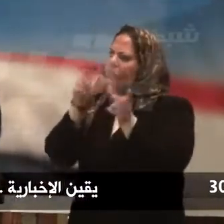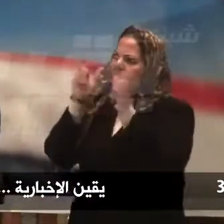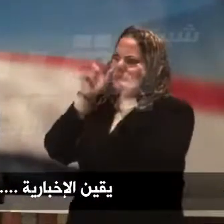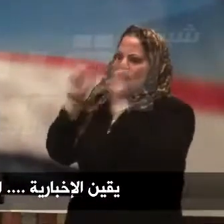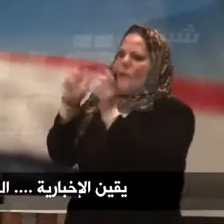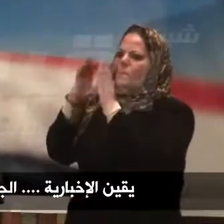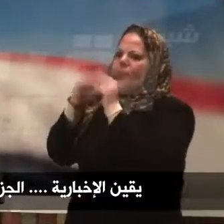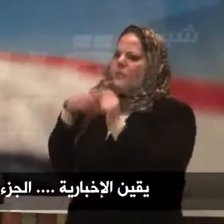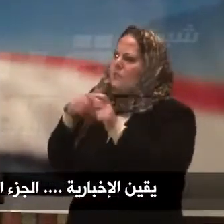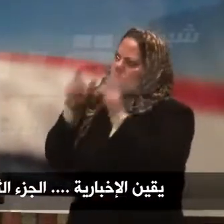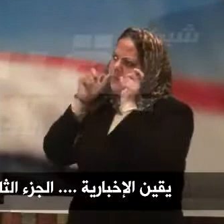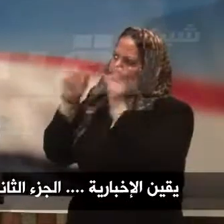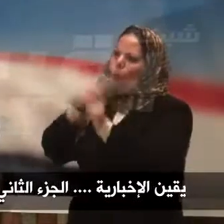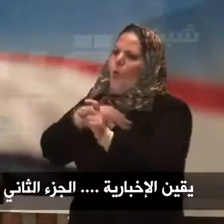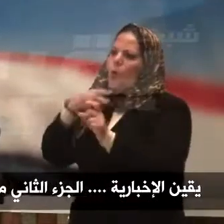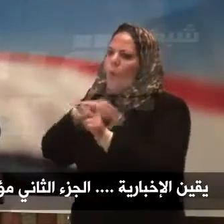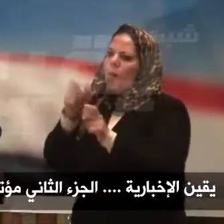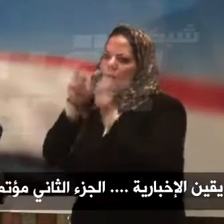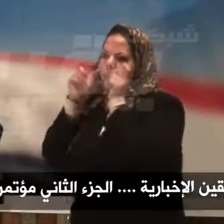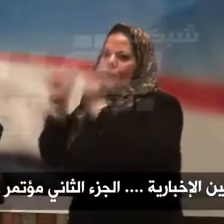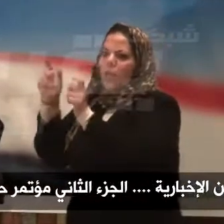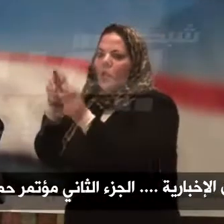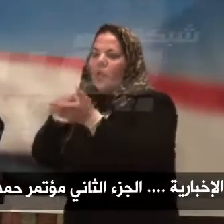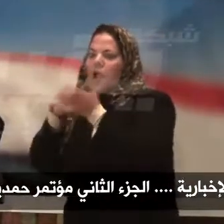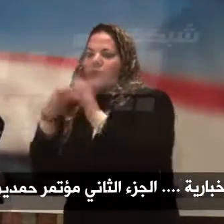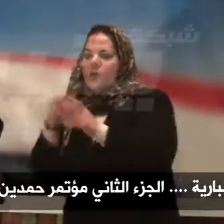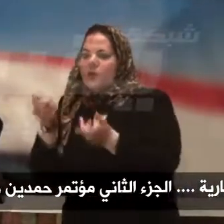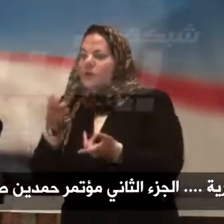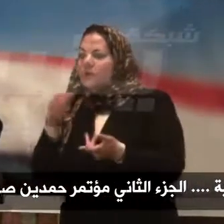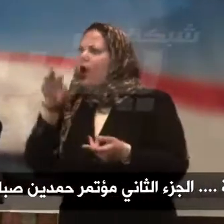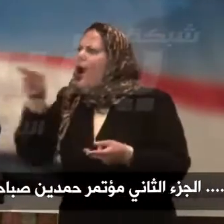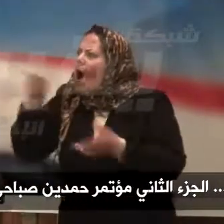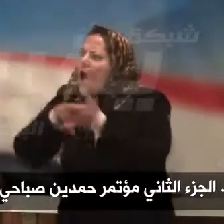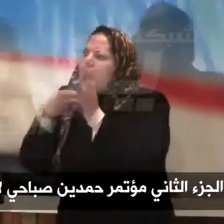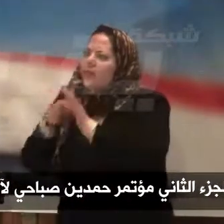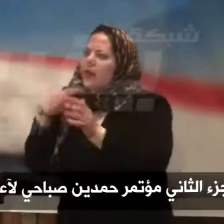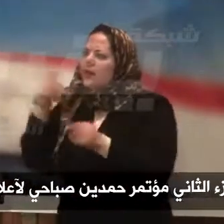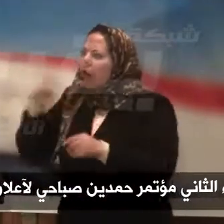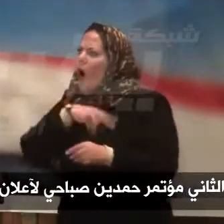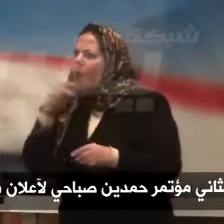ولا تقبل التشريعات التي